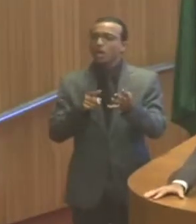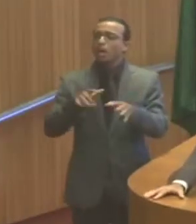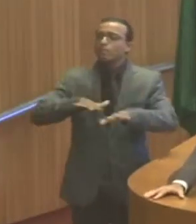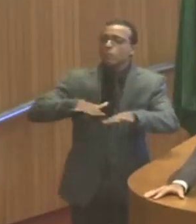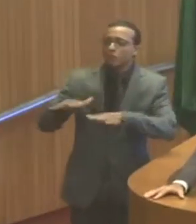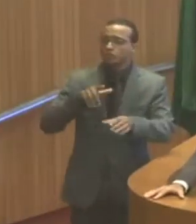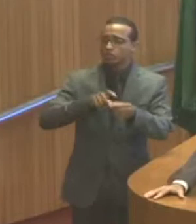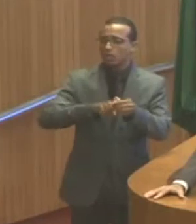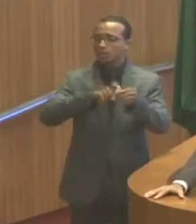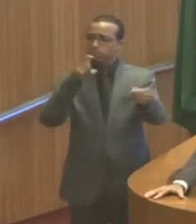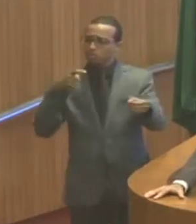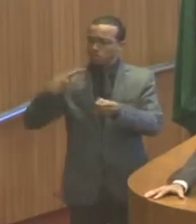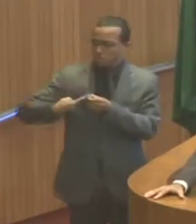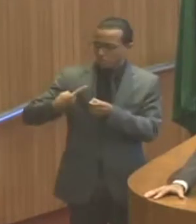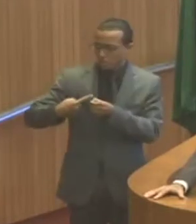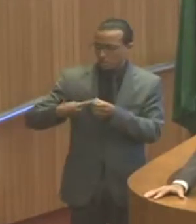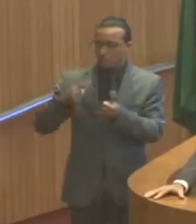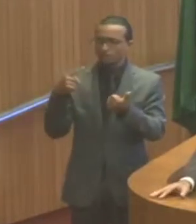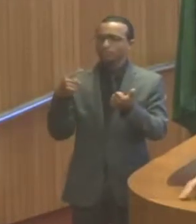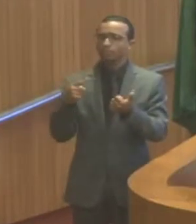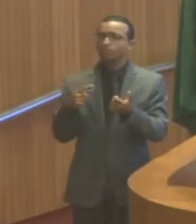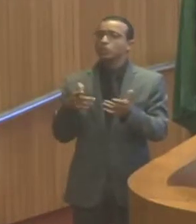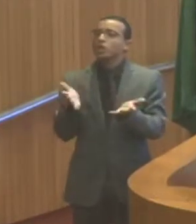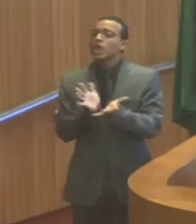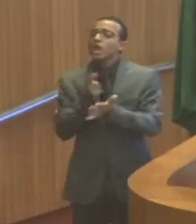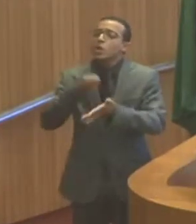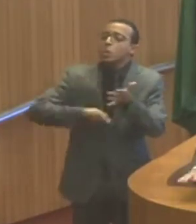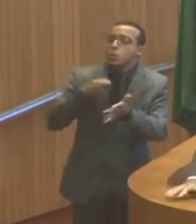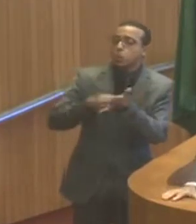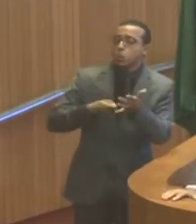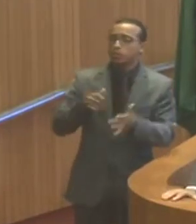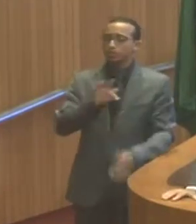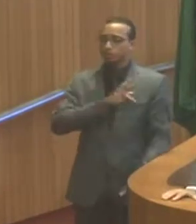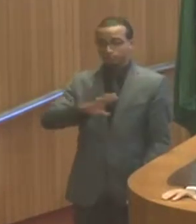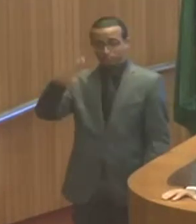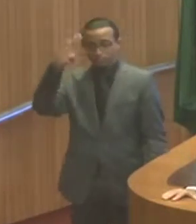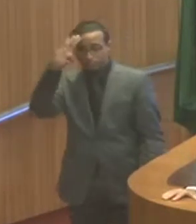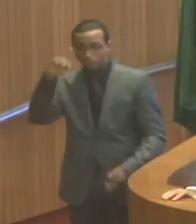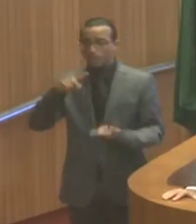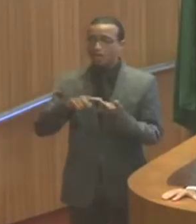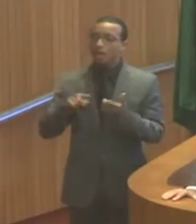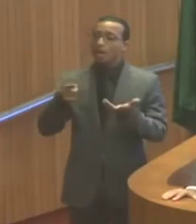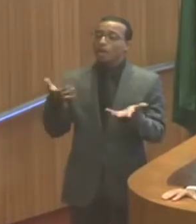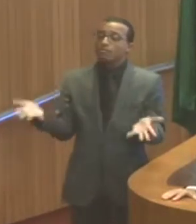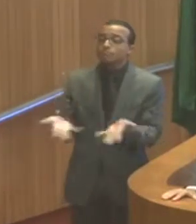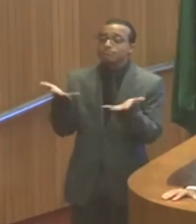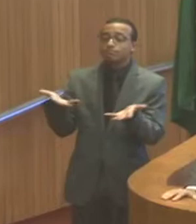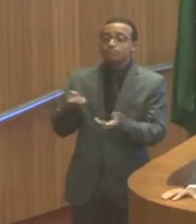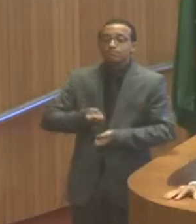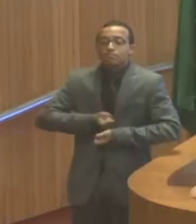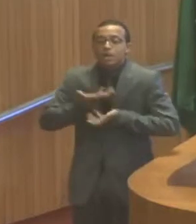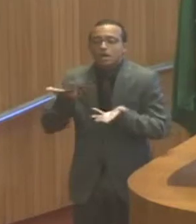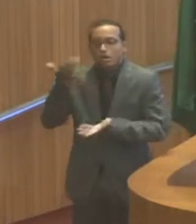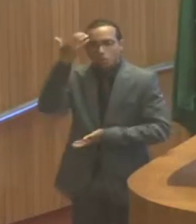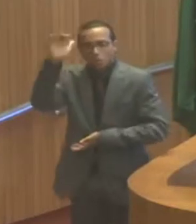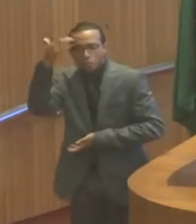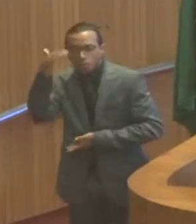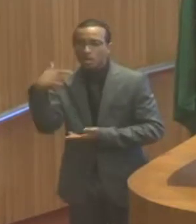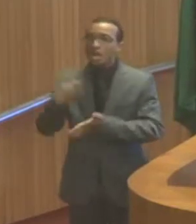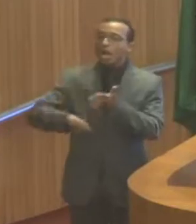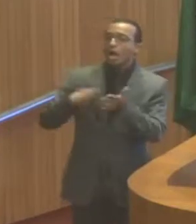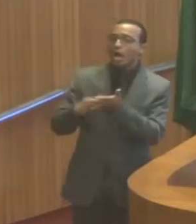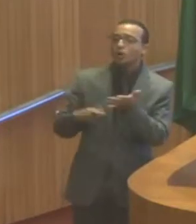luta dos policiais militares, o esporte, as manifestações culturais, o apoio incentiva a luta de gêneros das